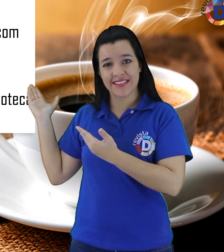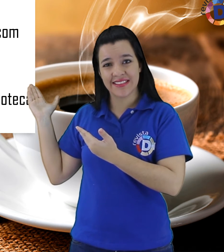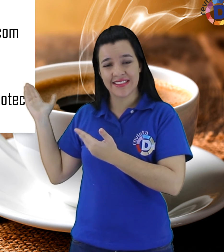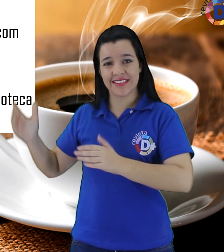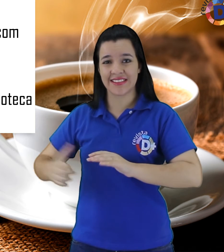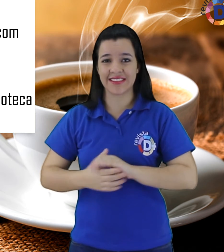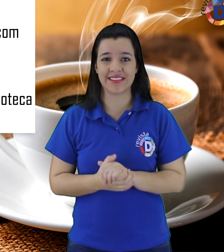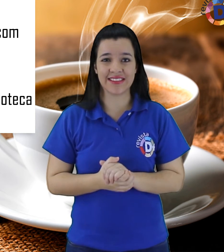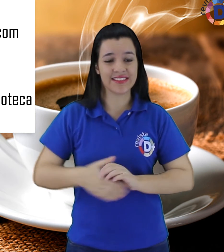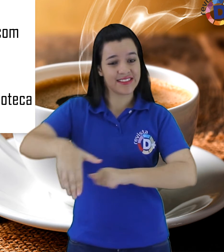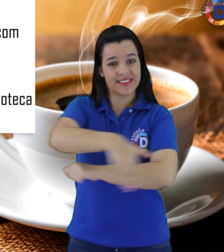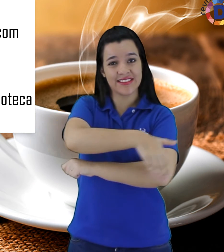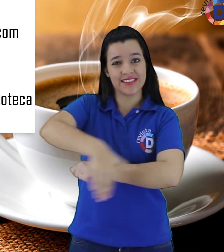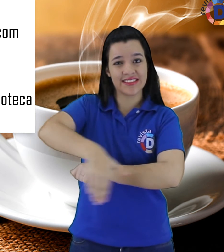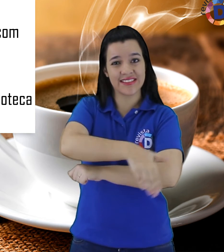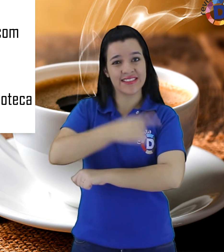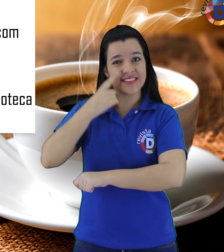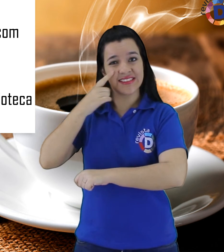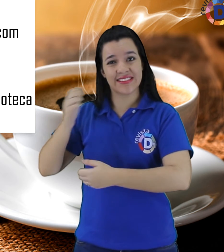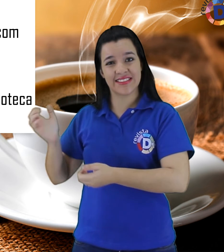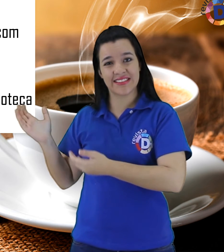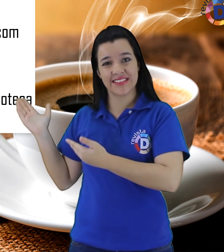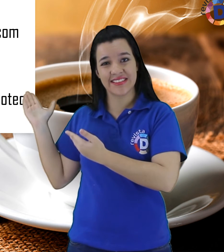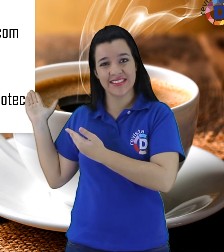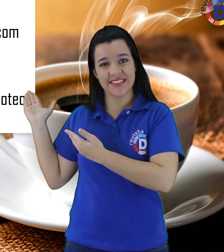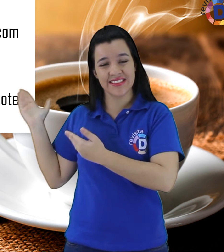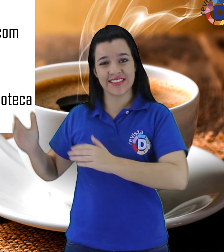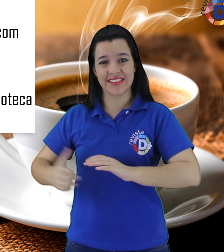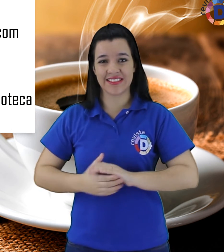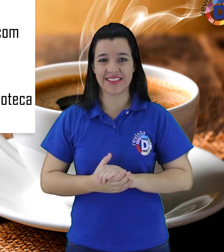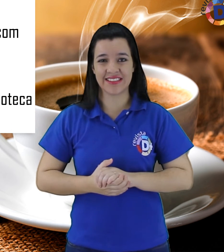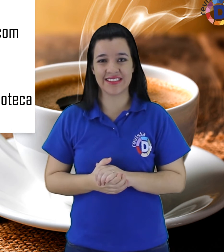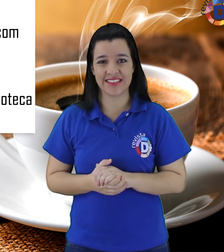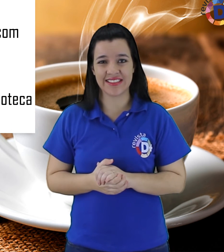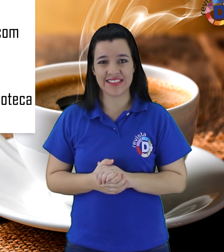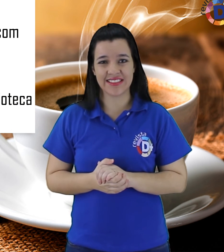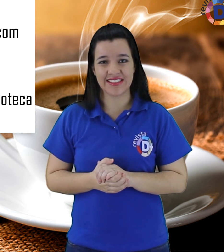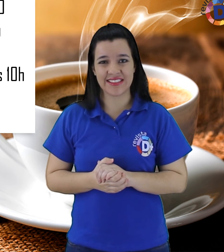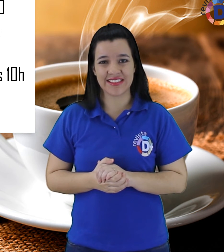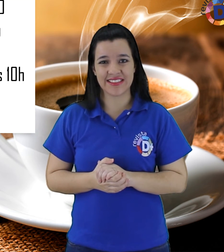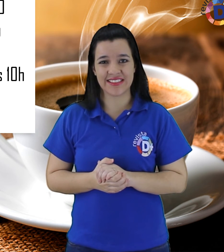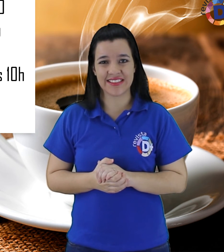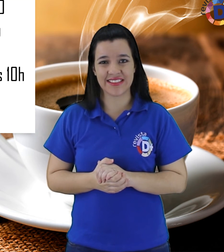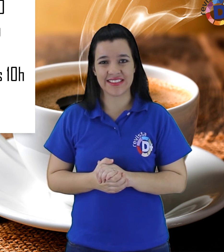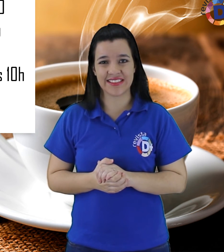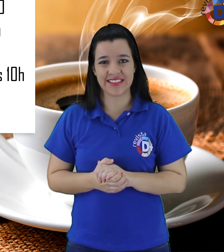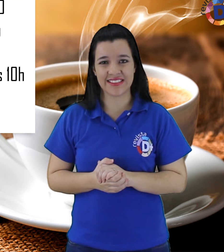Avenida Inácio Monteiro 6900 Cidade Tiradentes Esquina